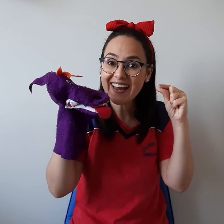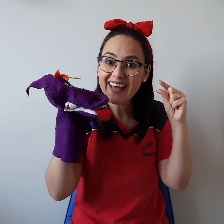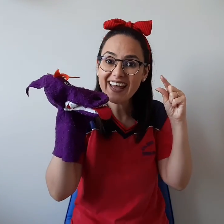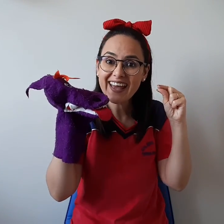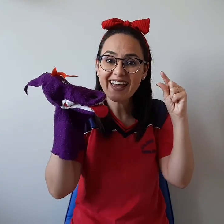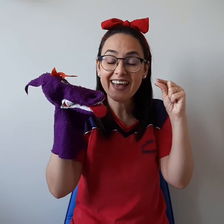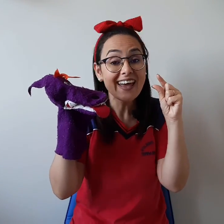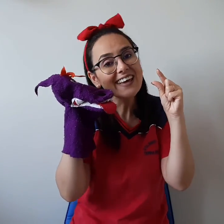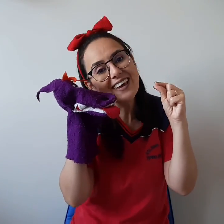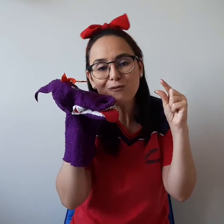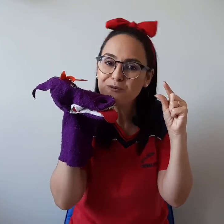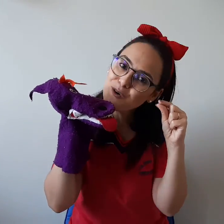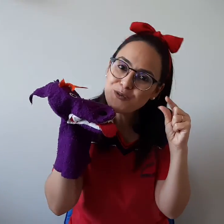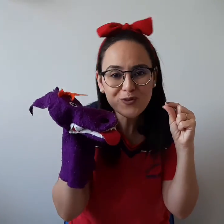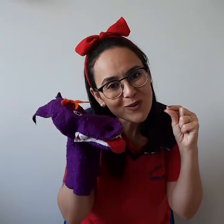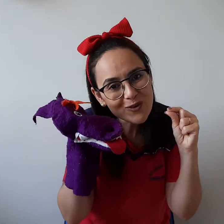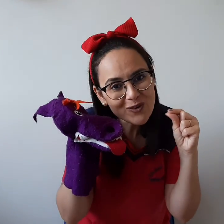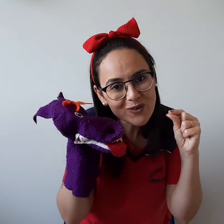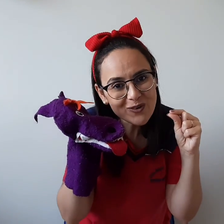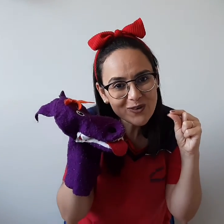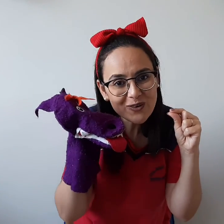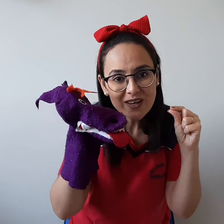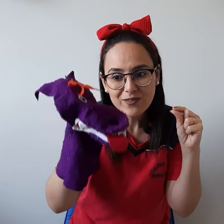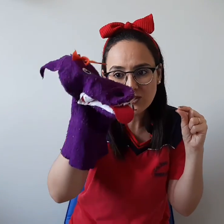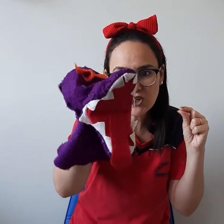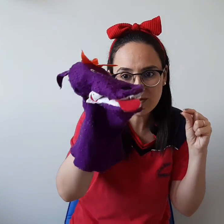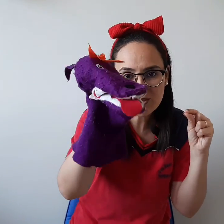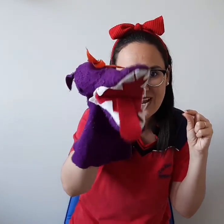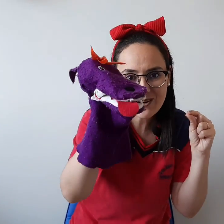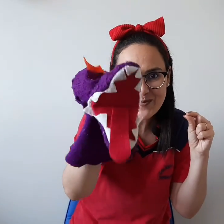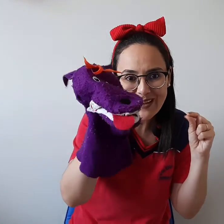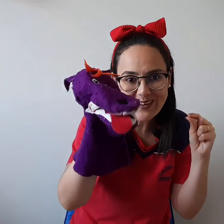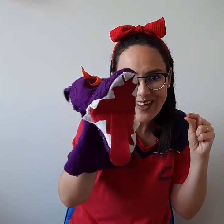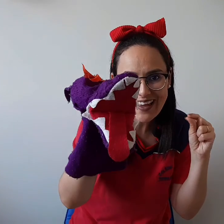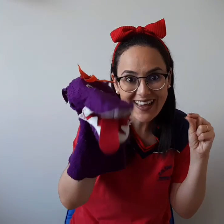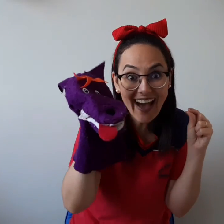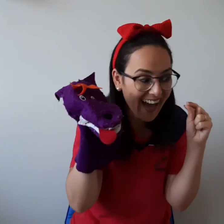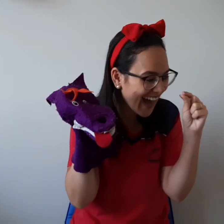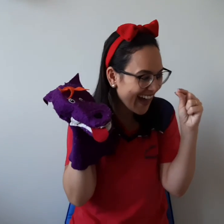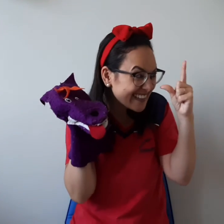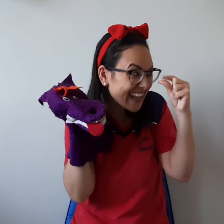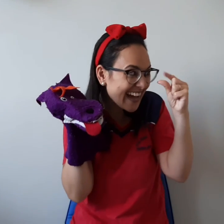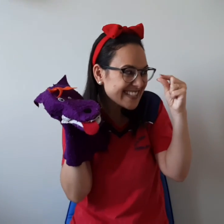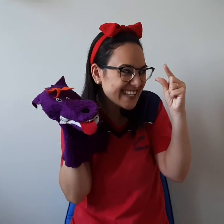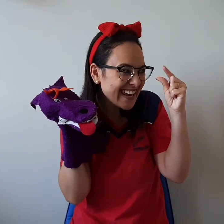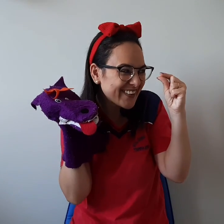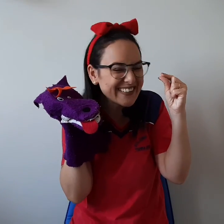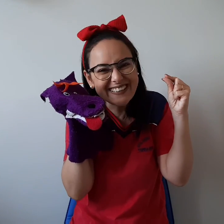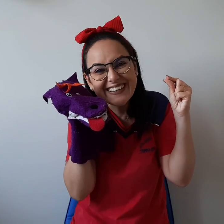jacaré Que fofo Vou te mostrar como é que é Ah, nasceu!